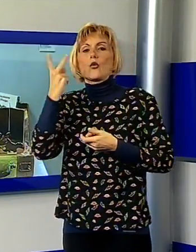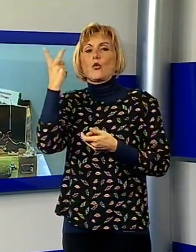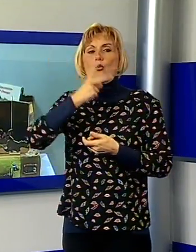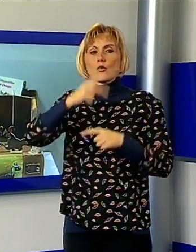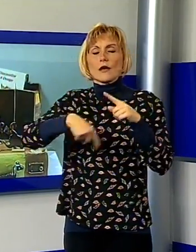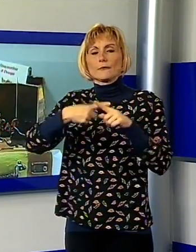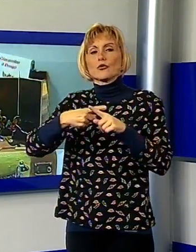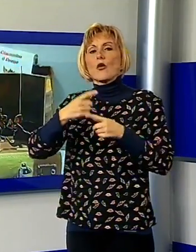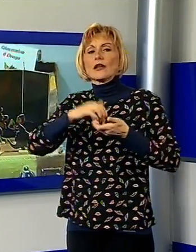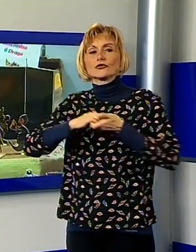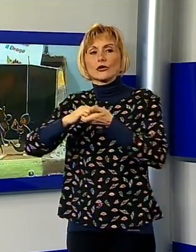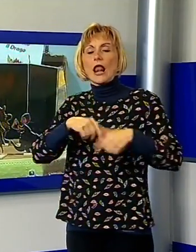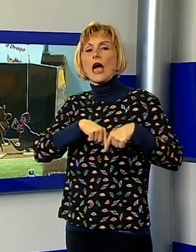'amore non conta i cromosomi.